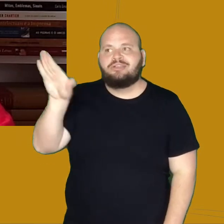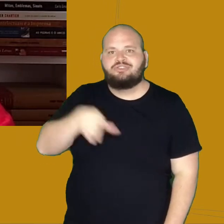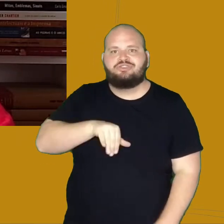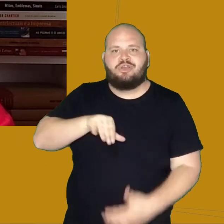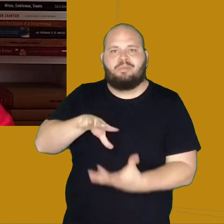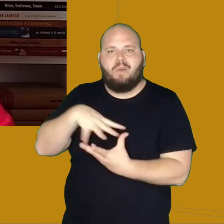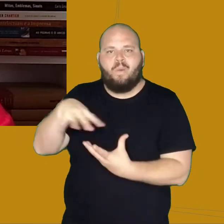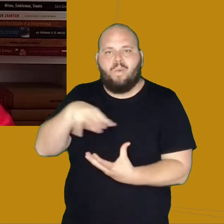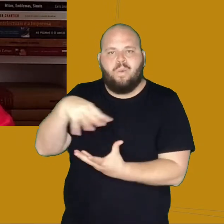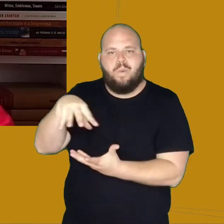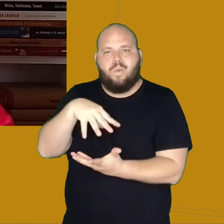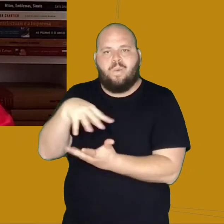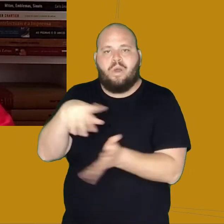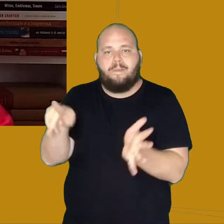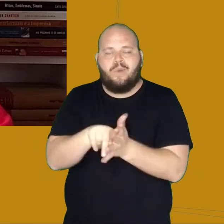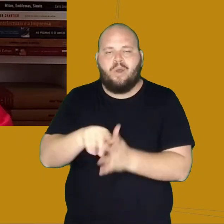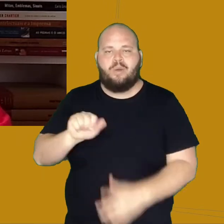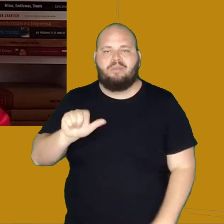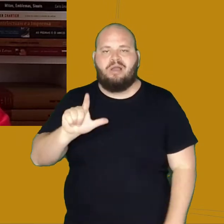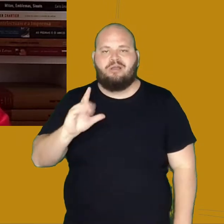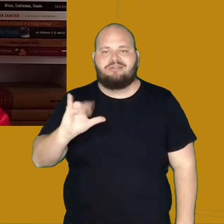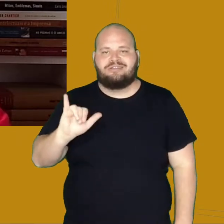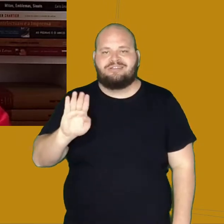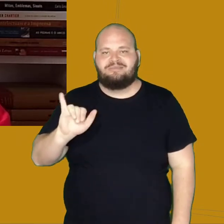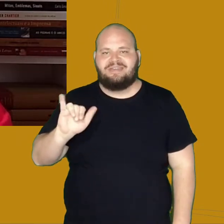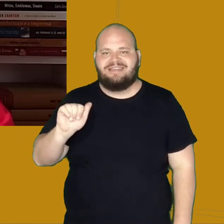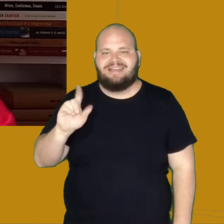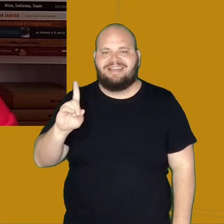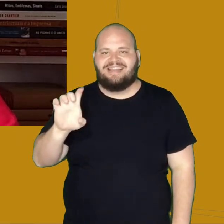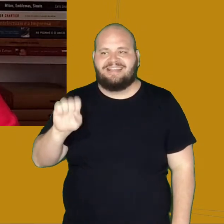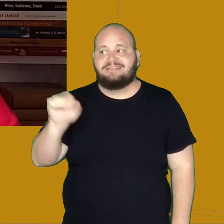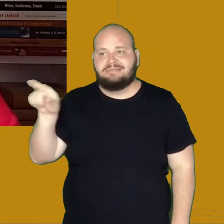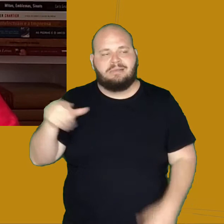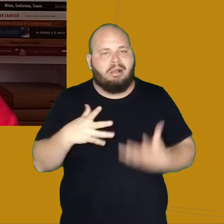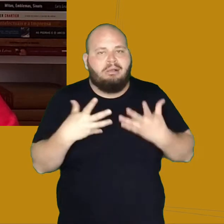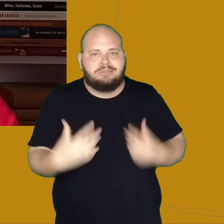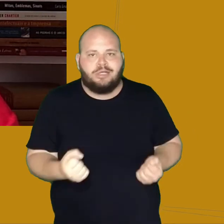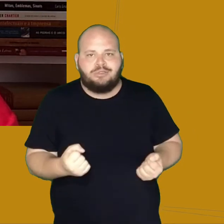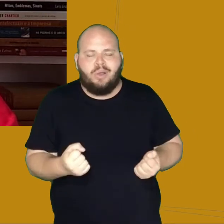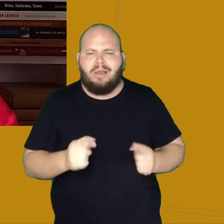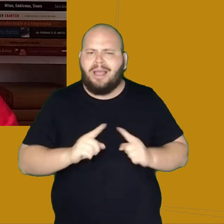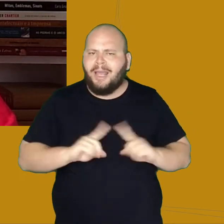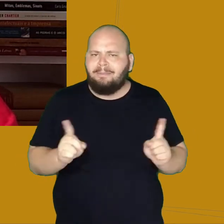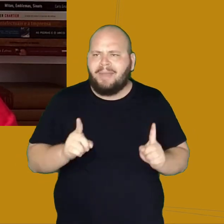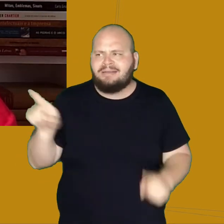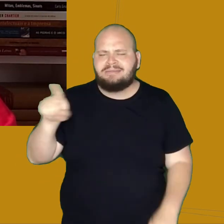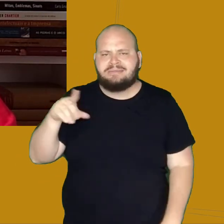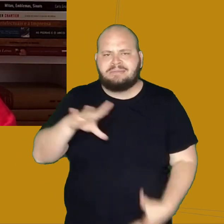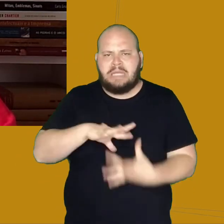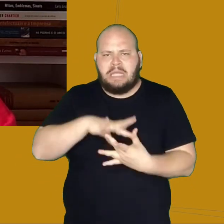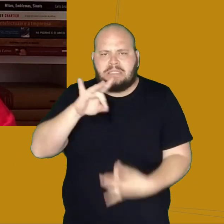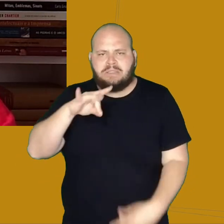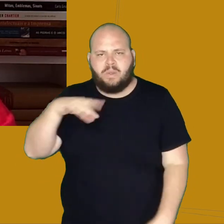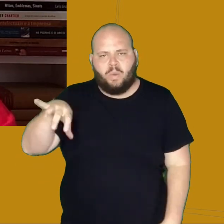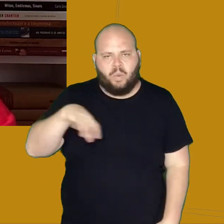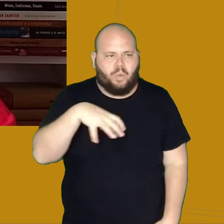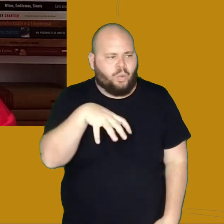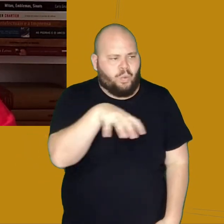Espírito de Alcibiades, que, para sua surpresa, atendeu ao chamado. Porém, o Alcibiades não apareceu em Espírito,